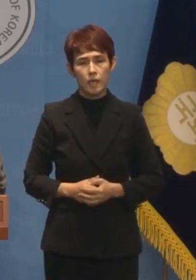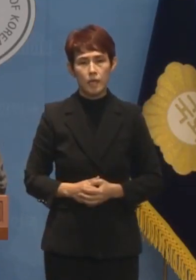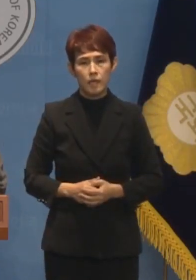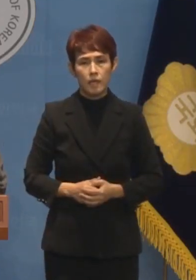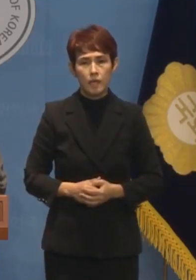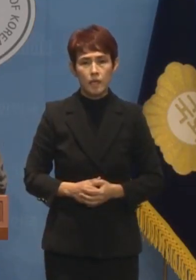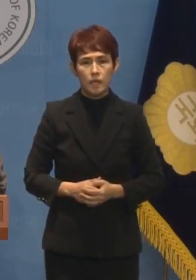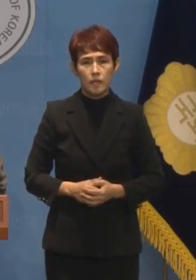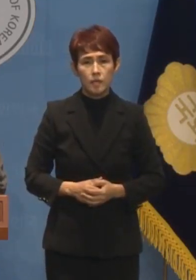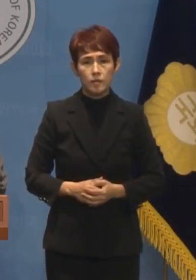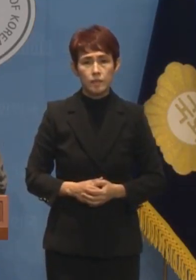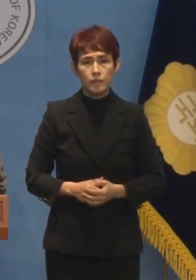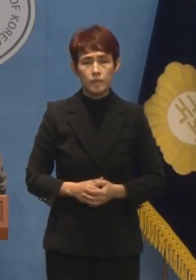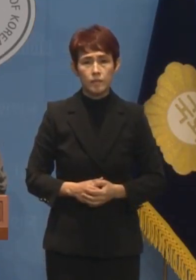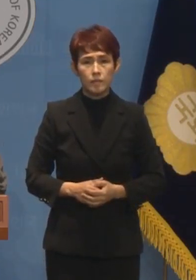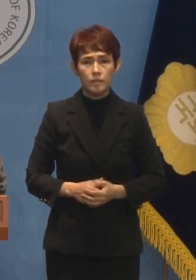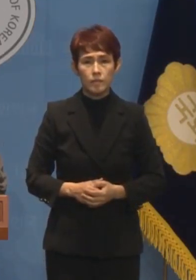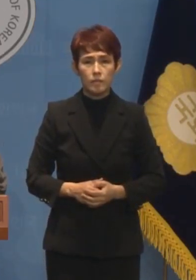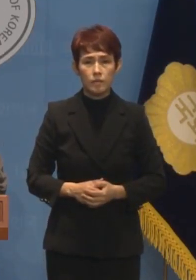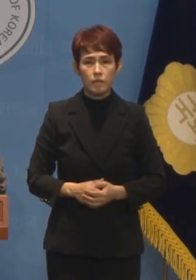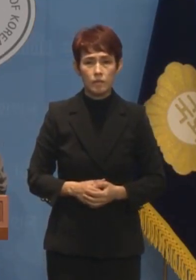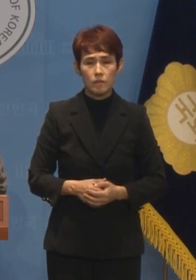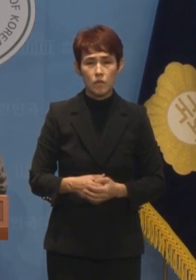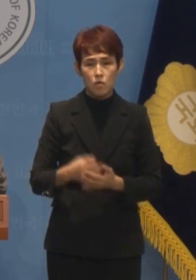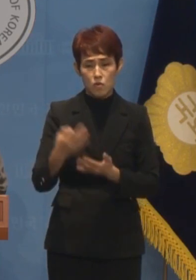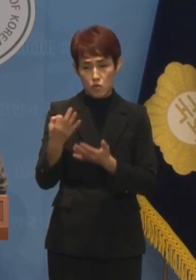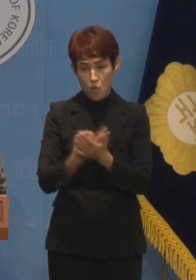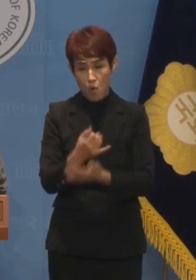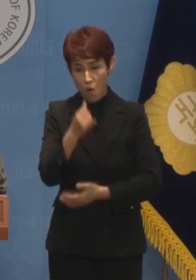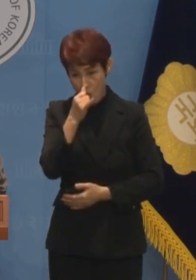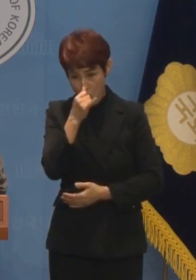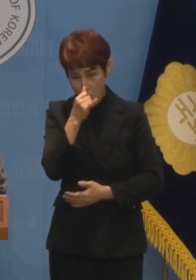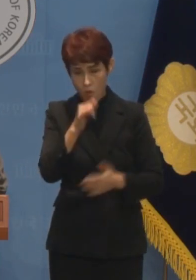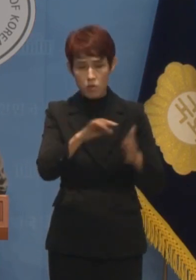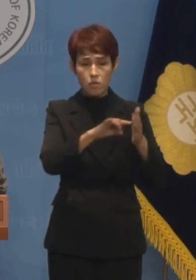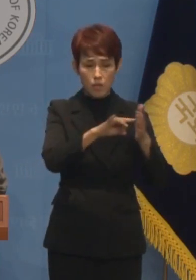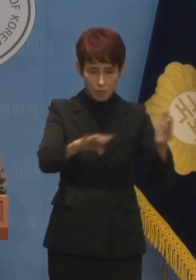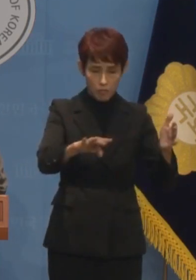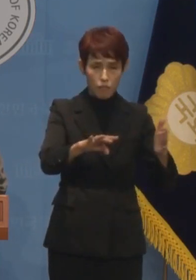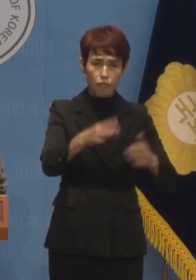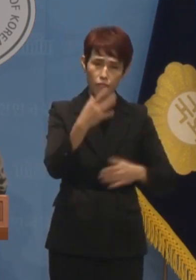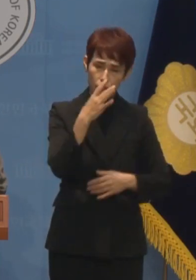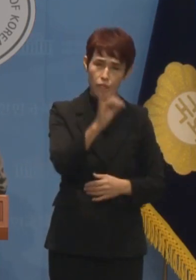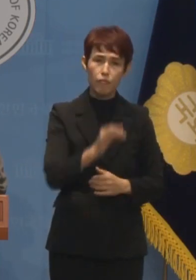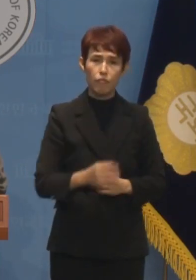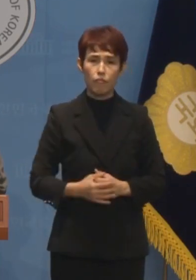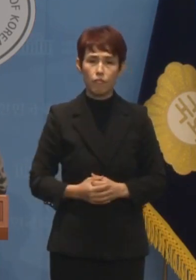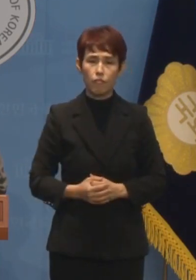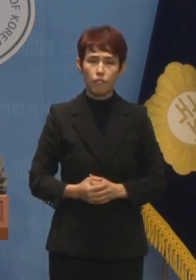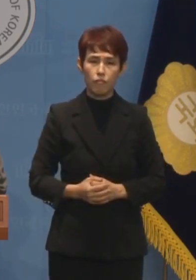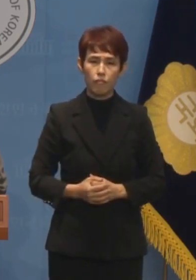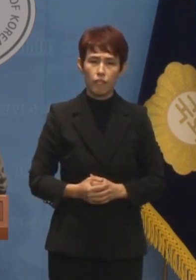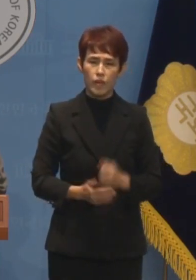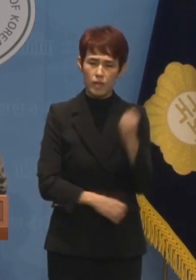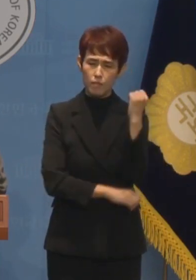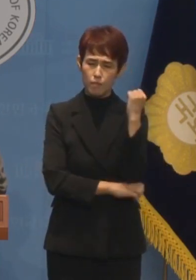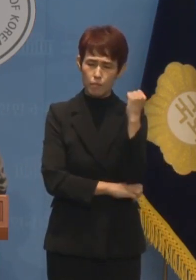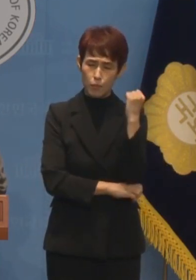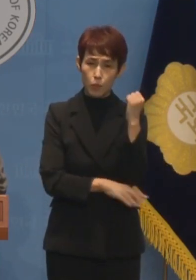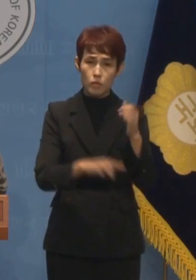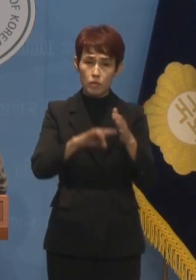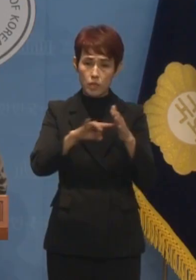지난번에도 얘기했지만 소득이 있는 곳에 세금이 있습니다. 이 기본적인